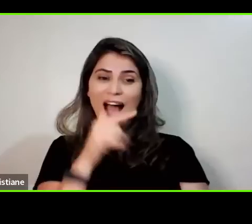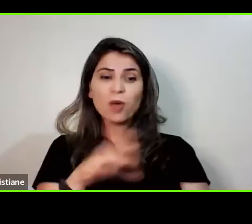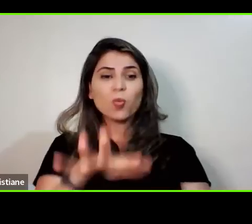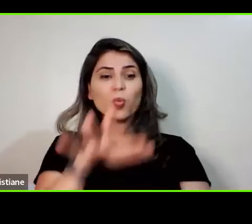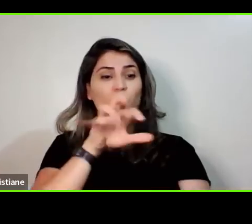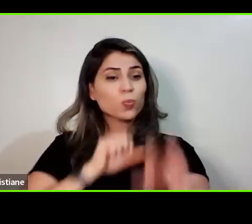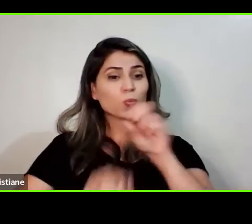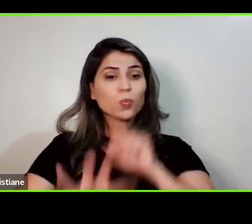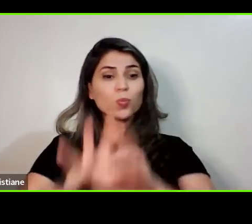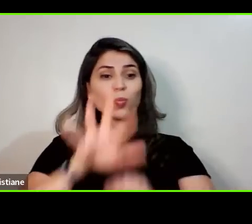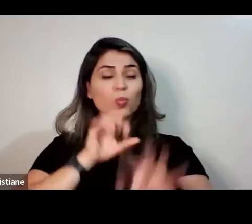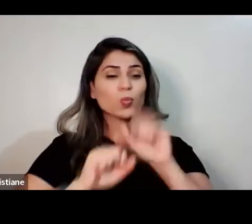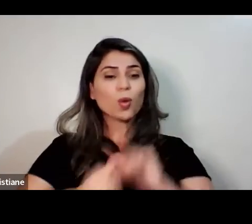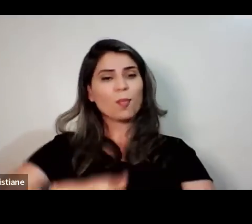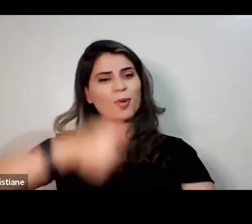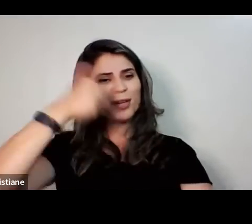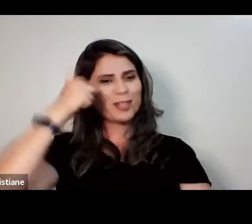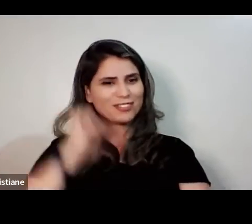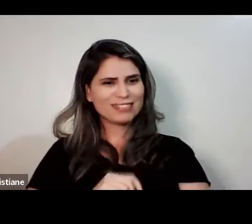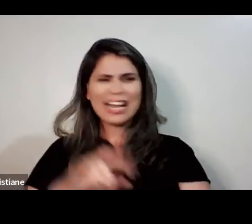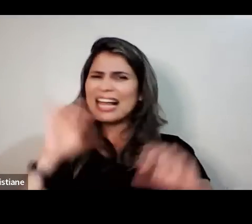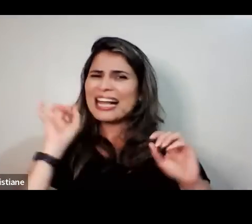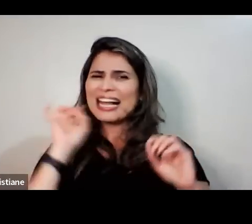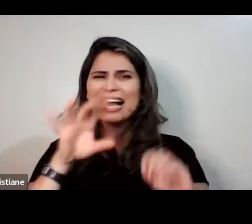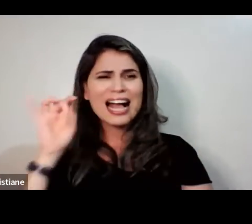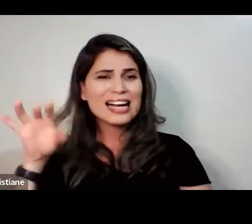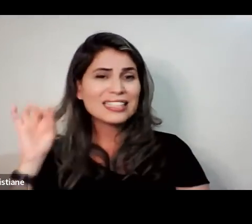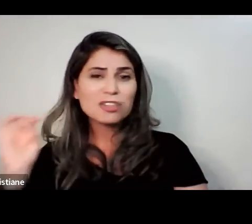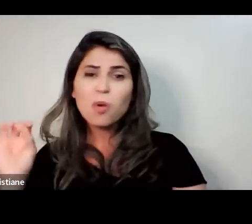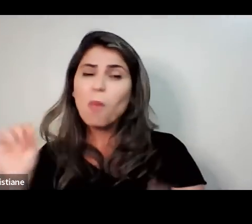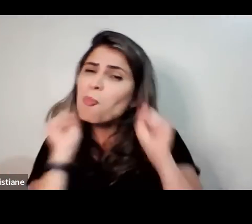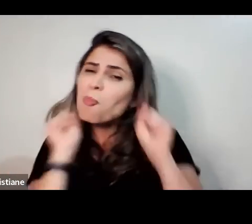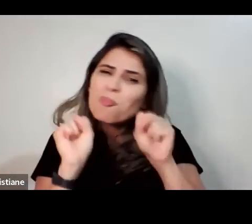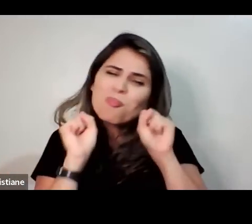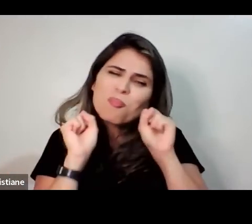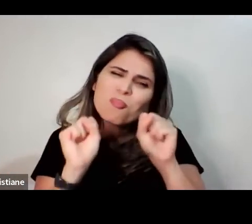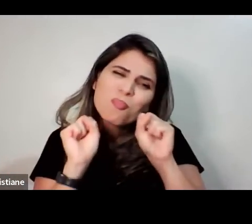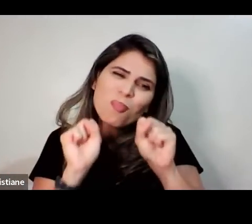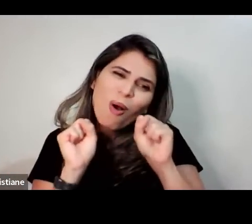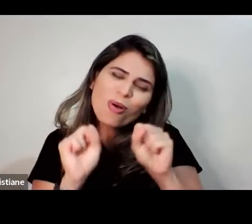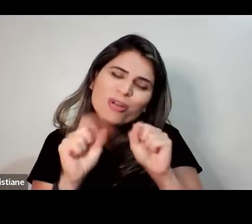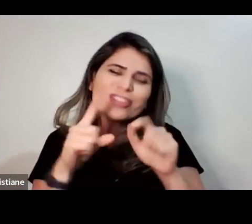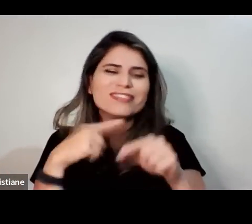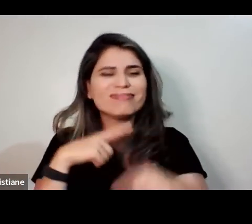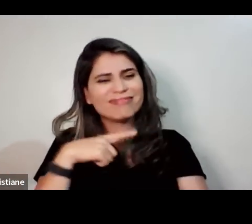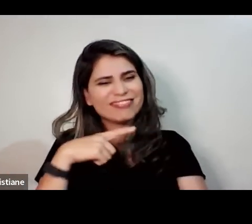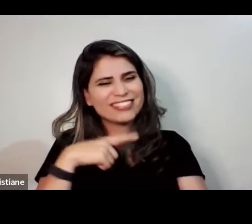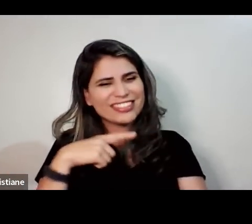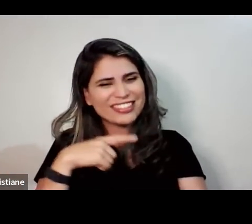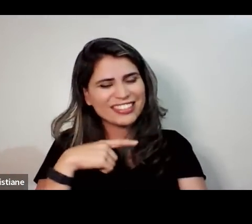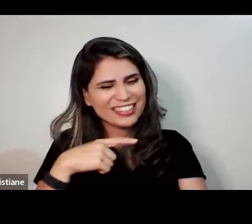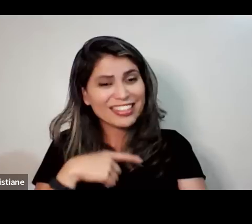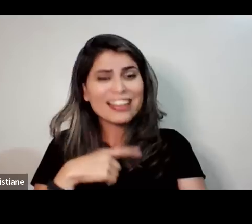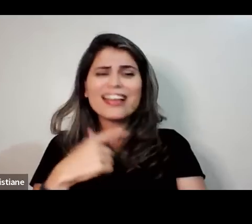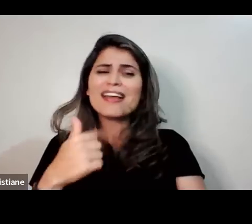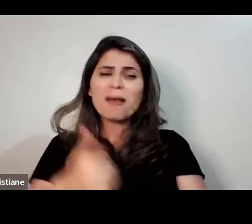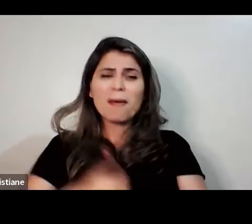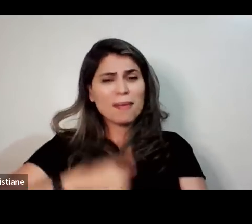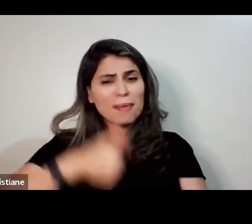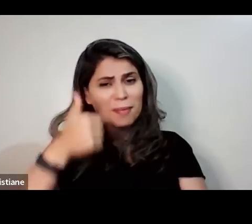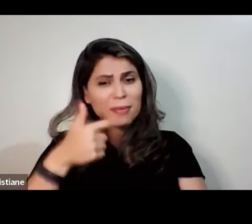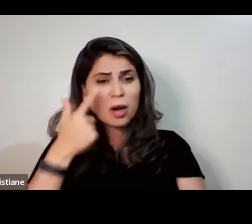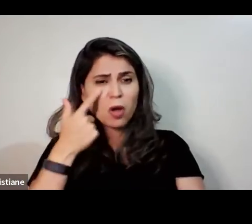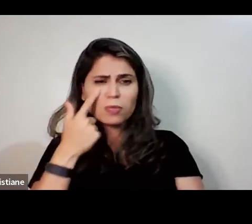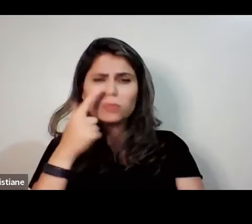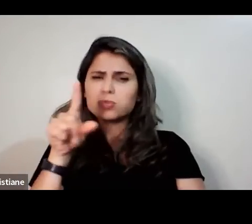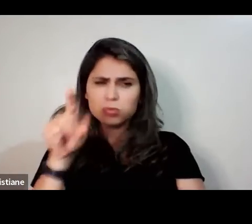ter acesso a essa tecnologia que faz com que a água fique seis vezes mais leve. Então, este aqui, que